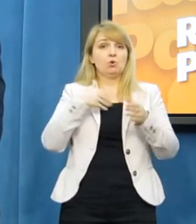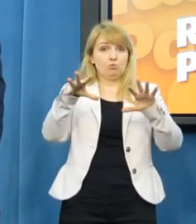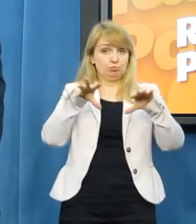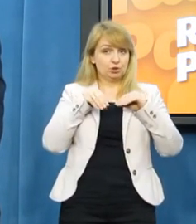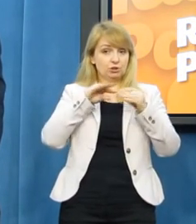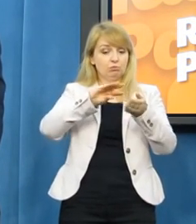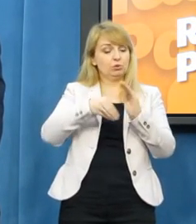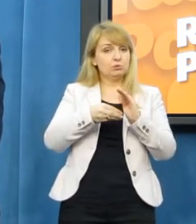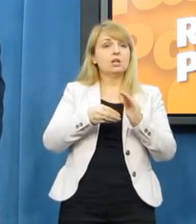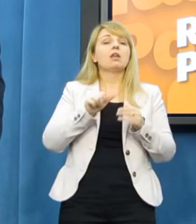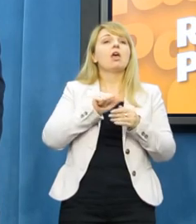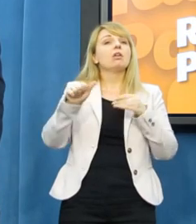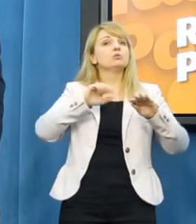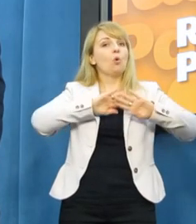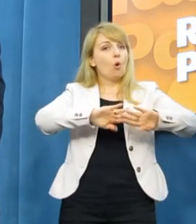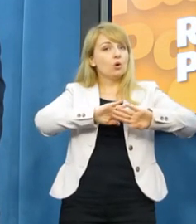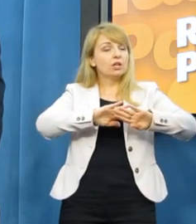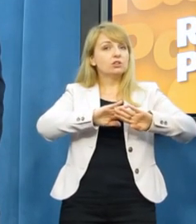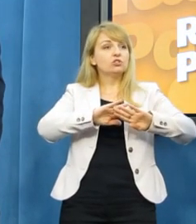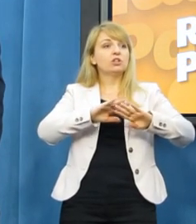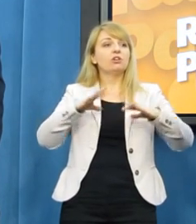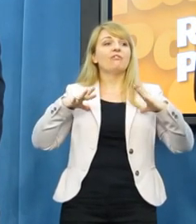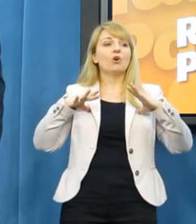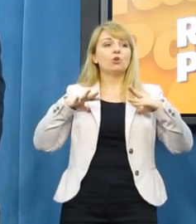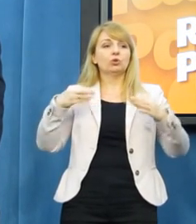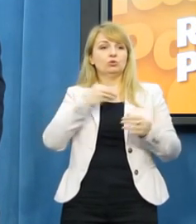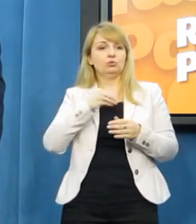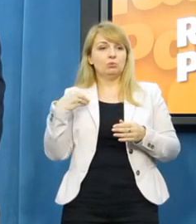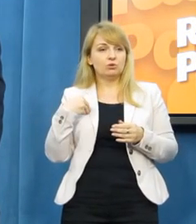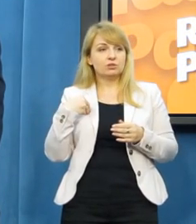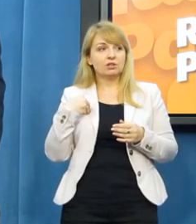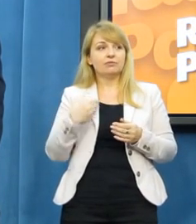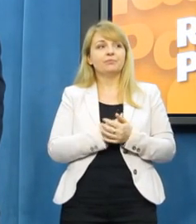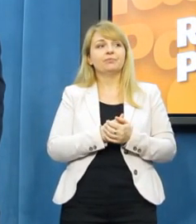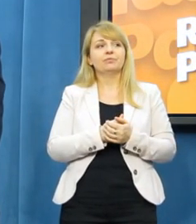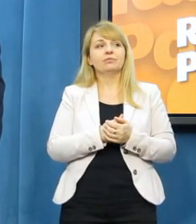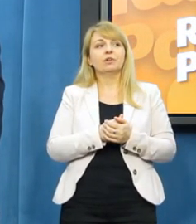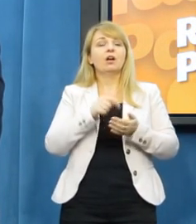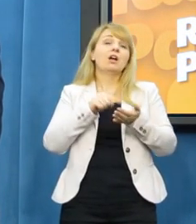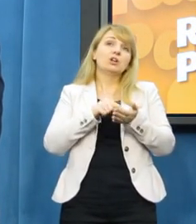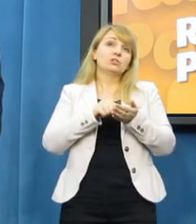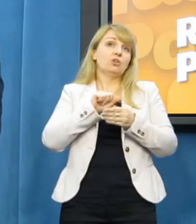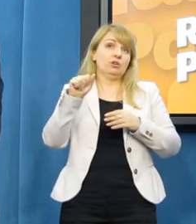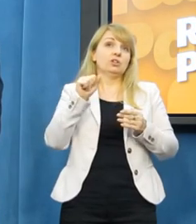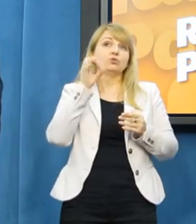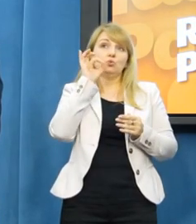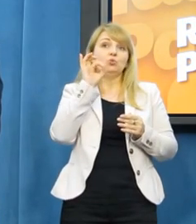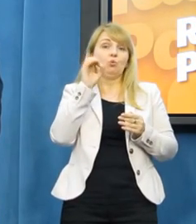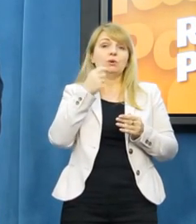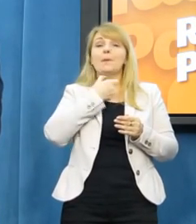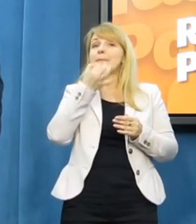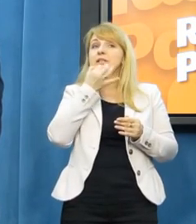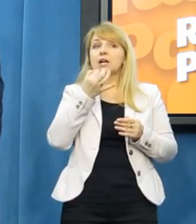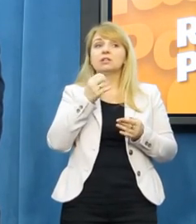fiskalnego jest pograniczeniem suwerenności w Polsce? Dziękuję. To jest rzeczywiście bardzo dobre pytanie, bo to był wielki test